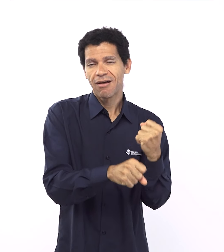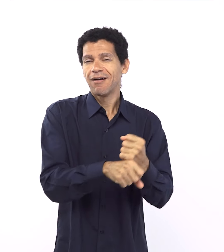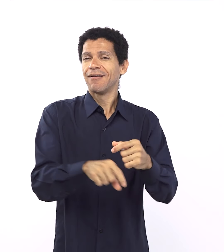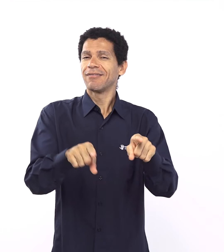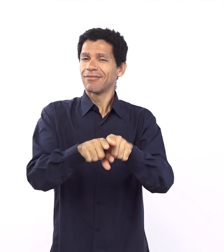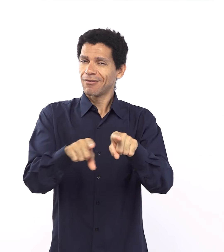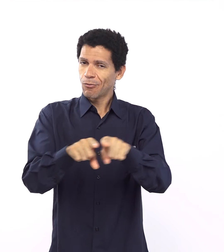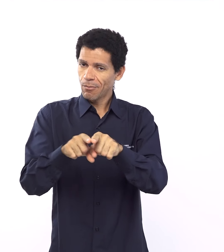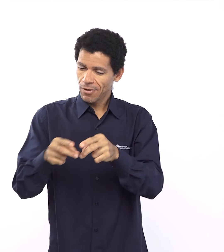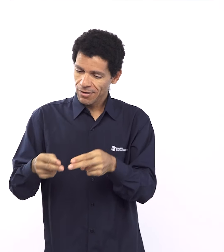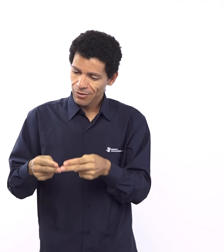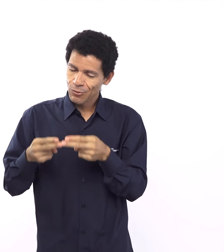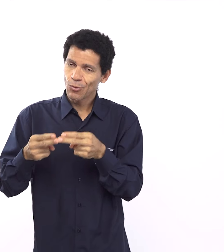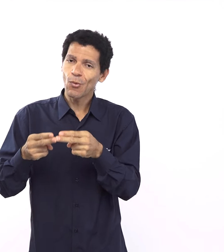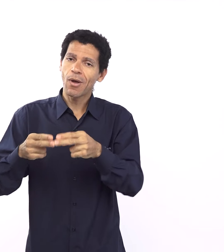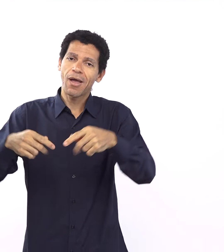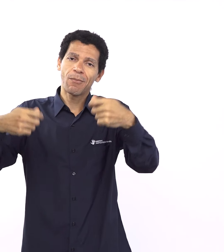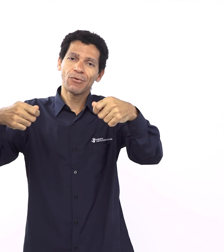Noé ia fazer, e depois ele tinha que entrar na arca,